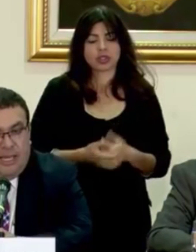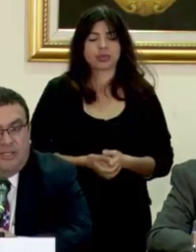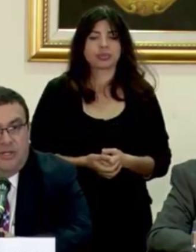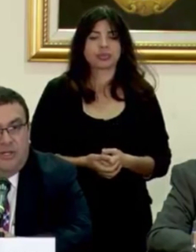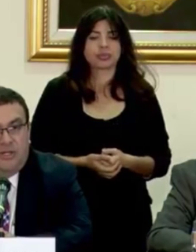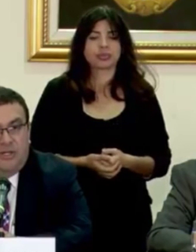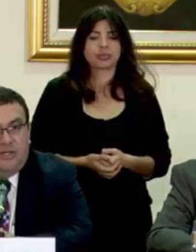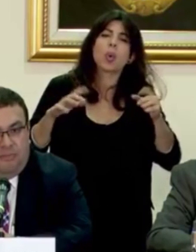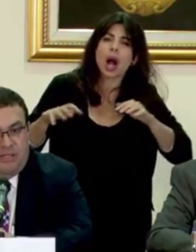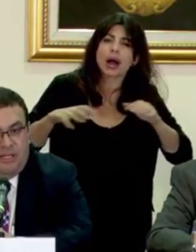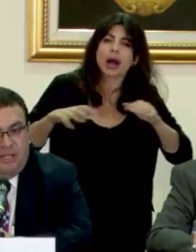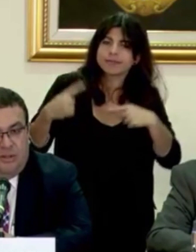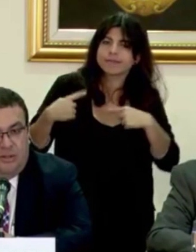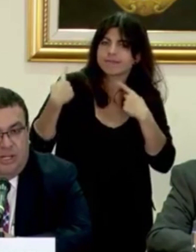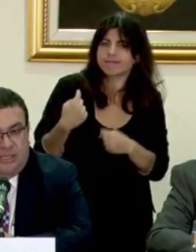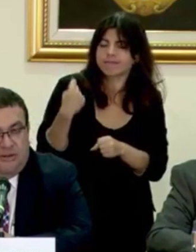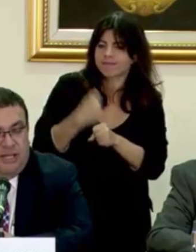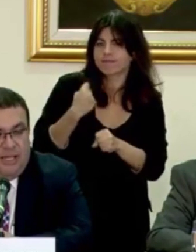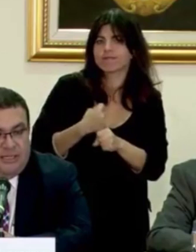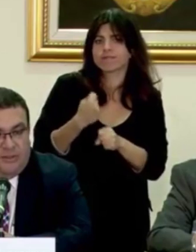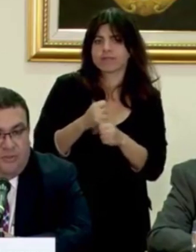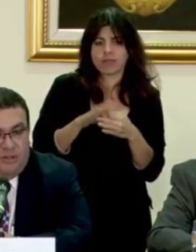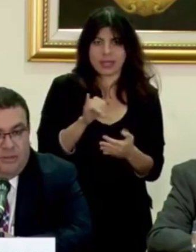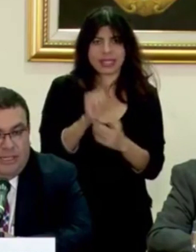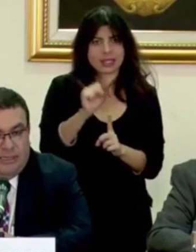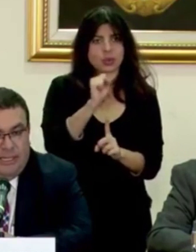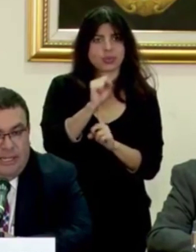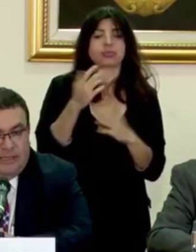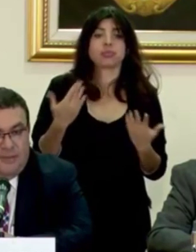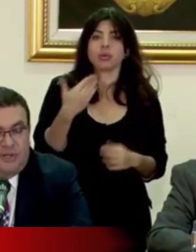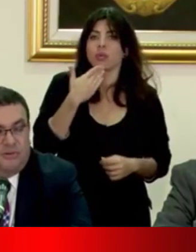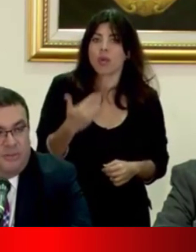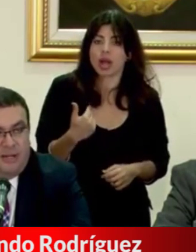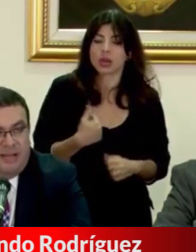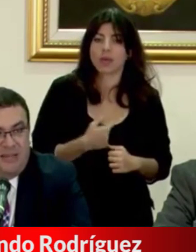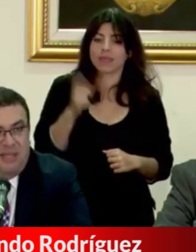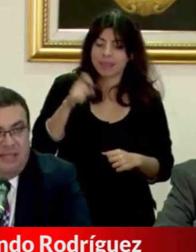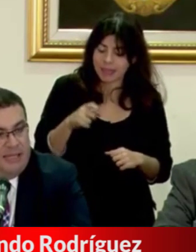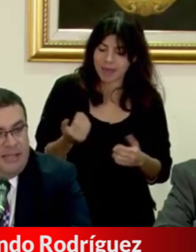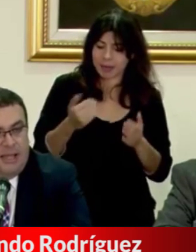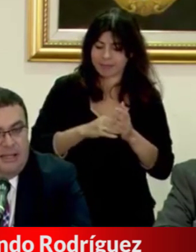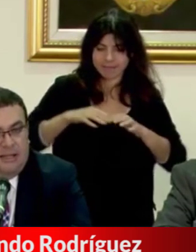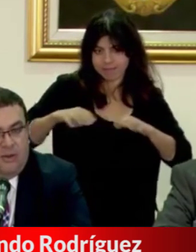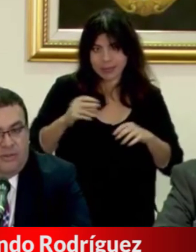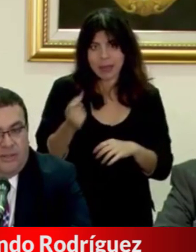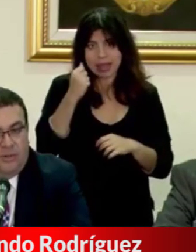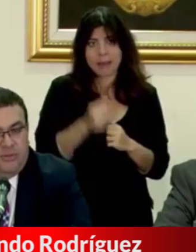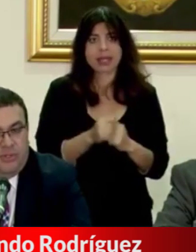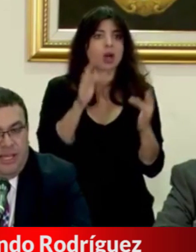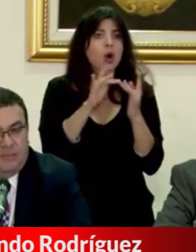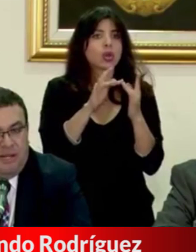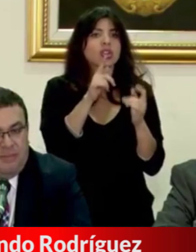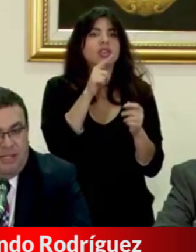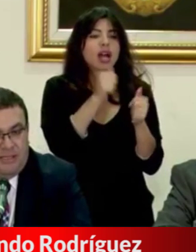¿Qué acciones hemos venido aprendiendo a raíz de esto? Bueno, tenemos que retomar de manera inmediata el contacto